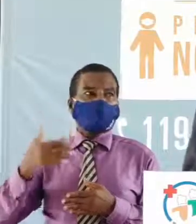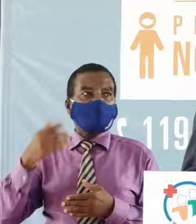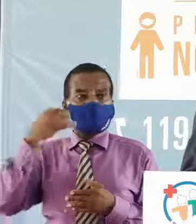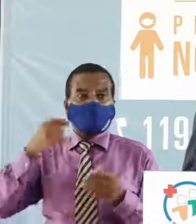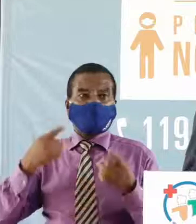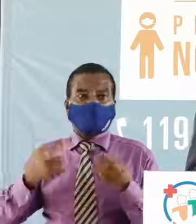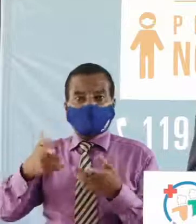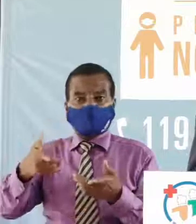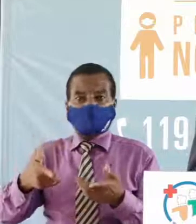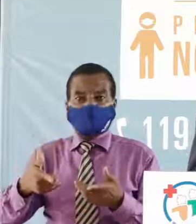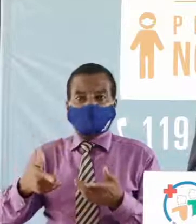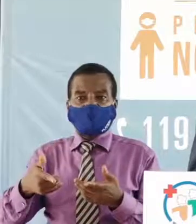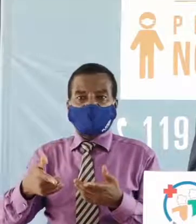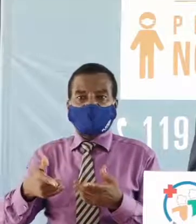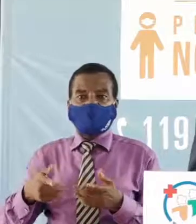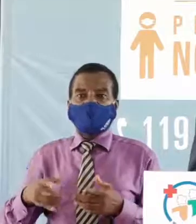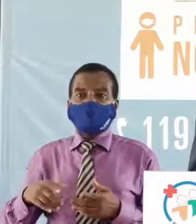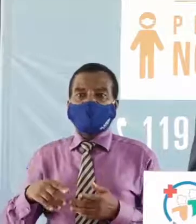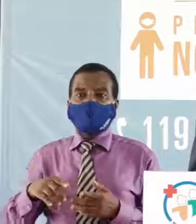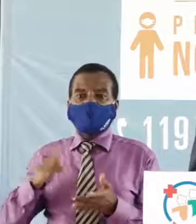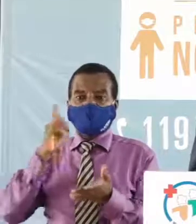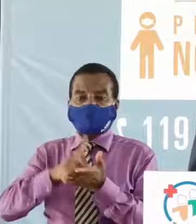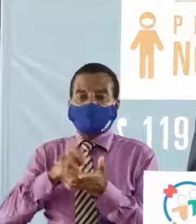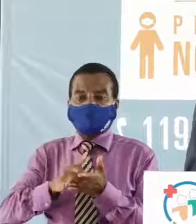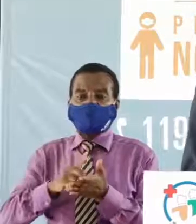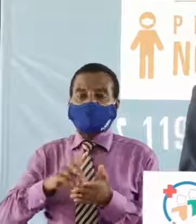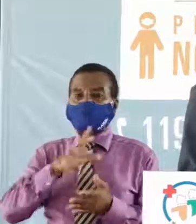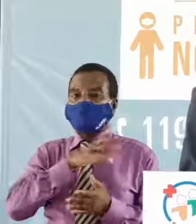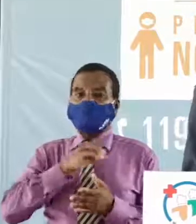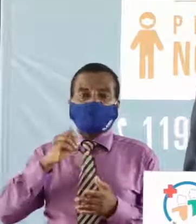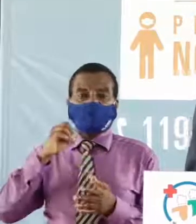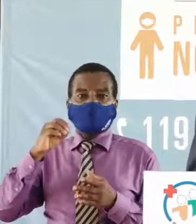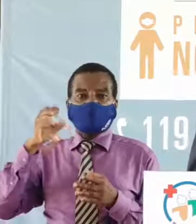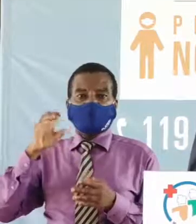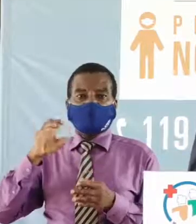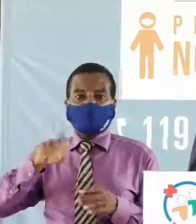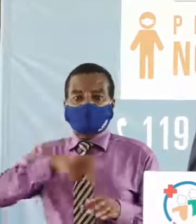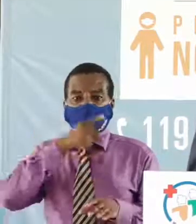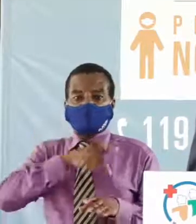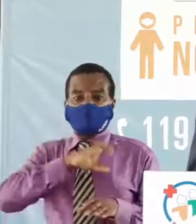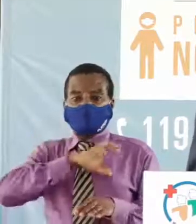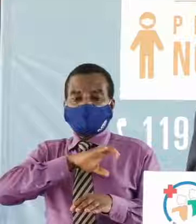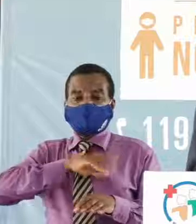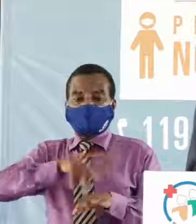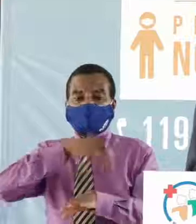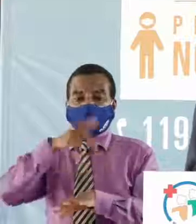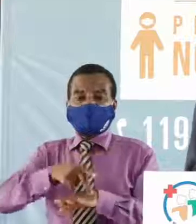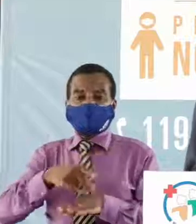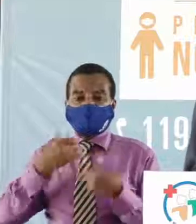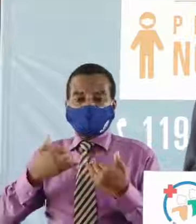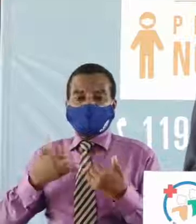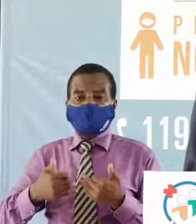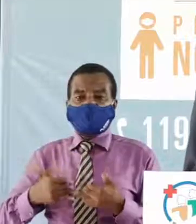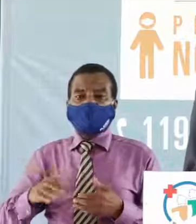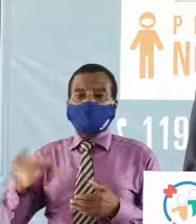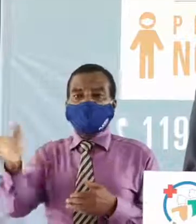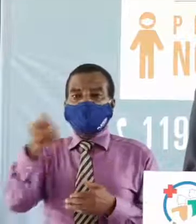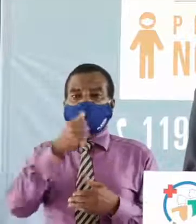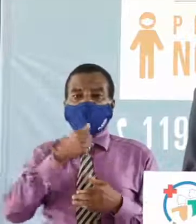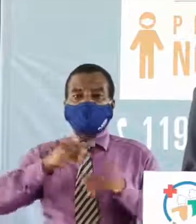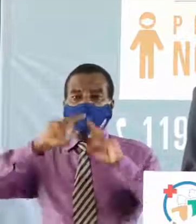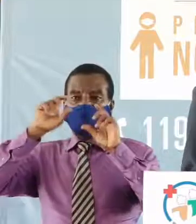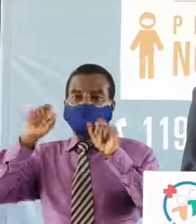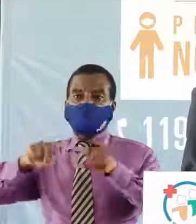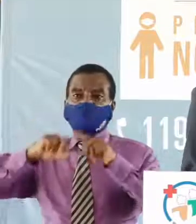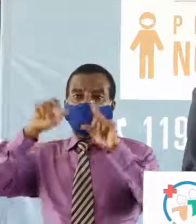'était donc là les interventions du docteur Edith Kouassi et du commissaire principal Charlemagne Bleu et maintenant nous allons prendre les